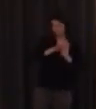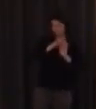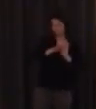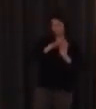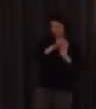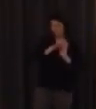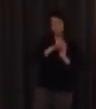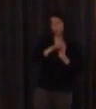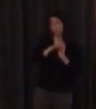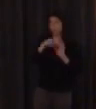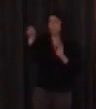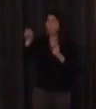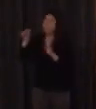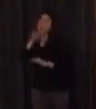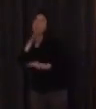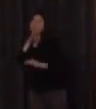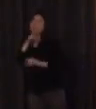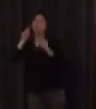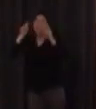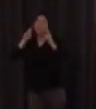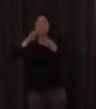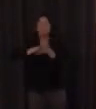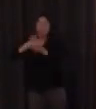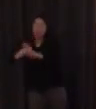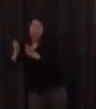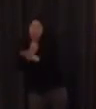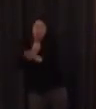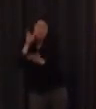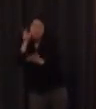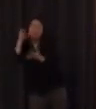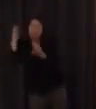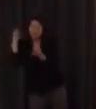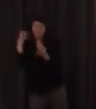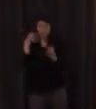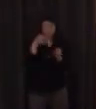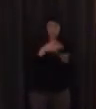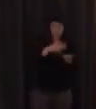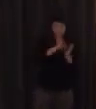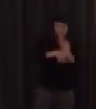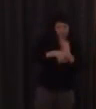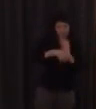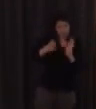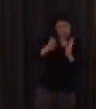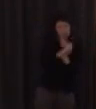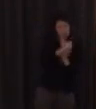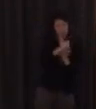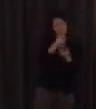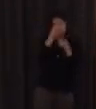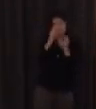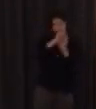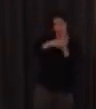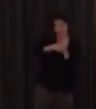lenguas en general no refleja ni por asomo todo lo que ocurre en el interior de la cavidad vocal por ejemplo